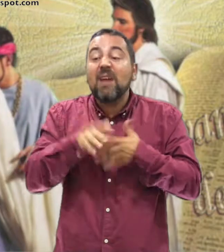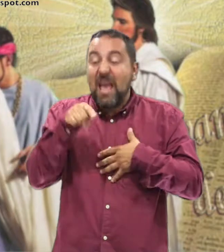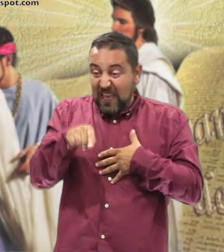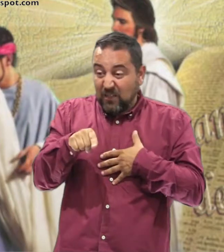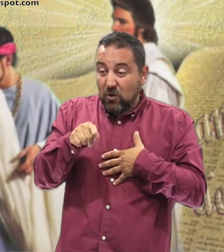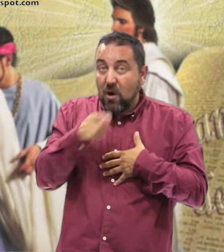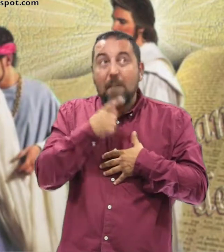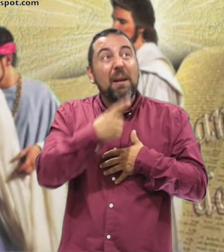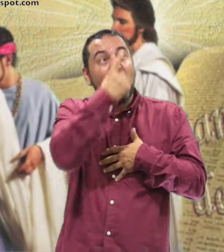no es rico Ante Dios